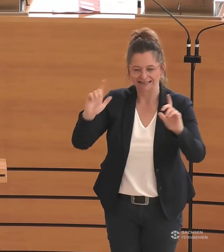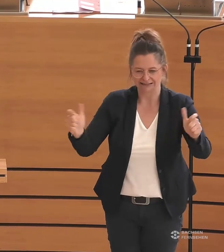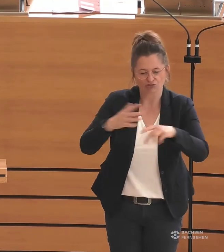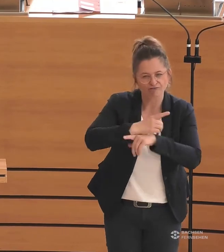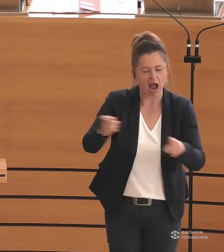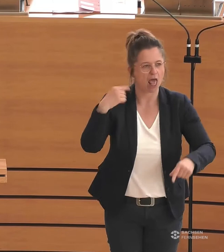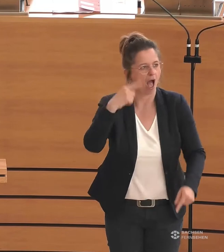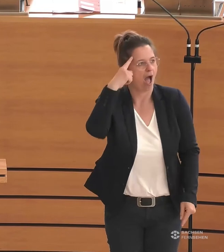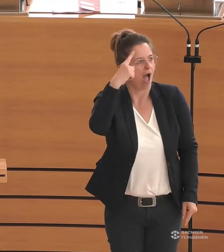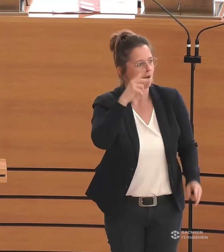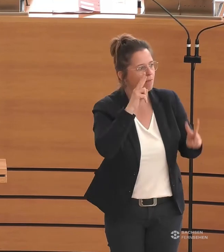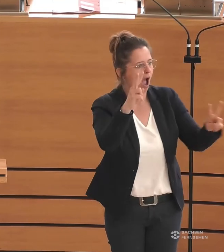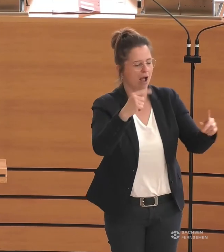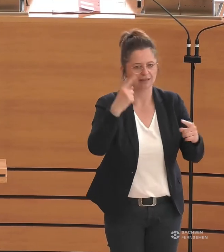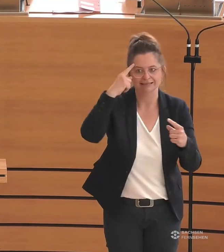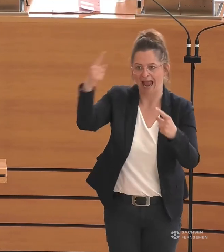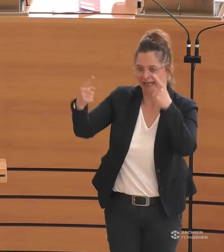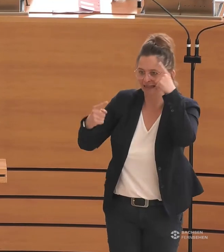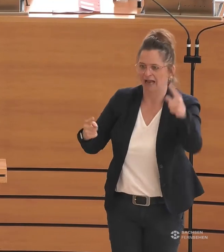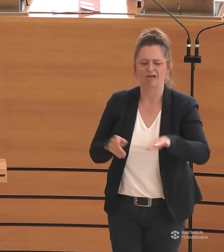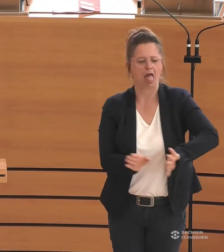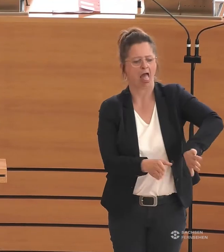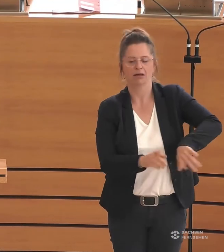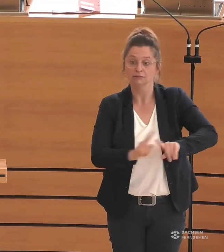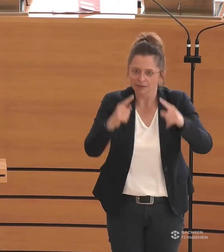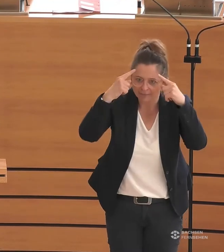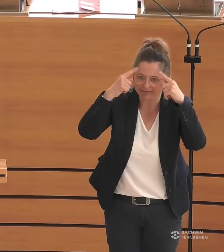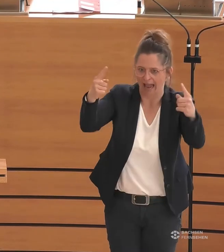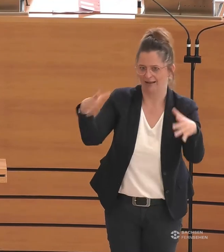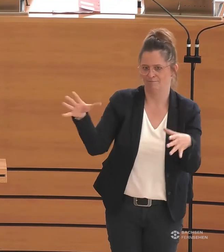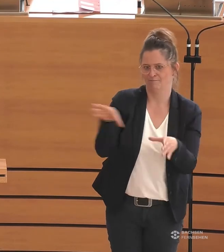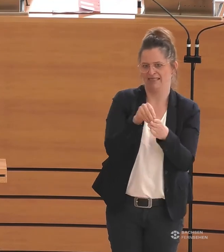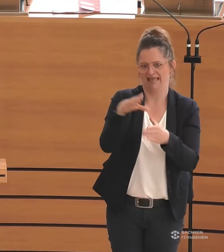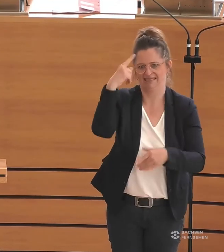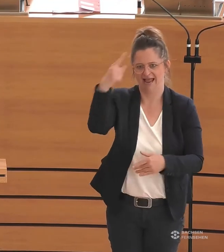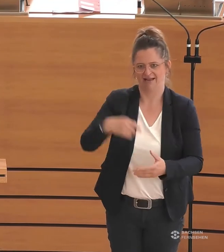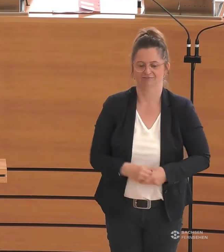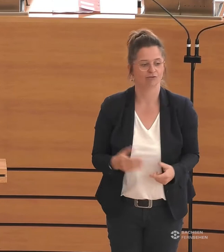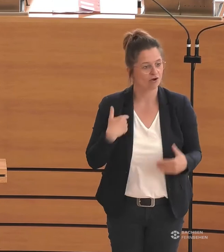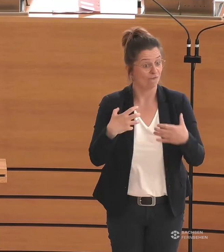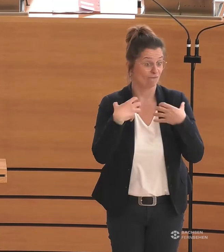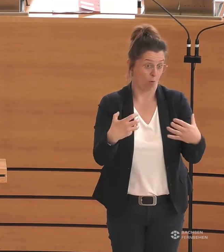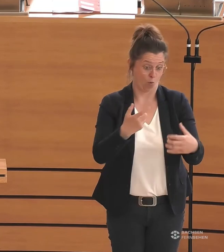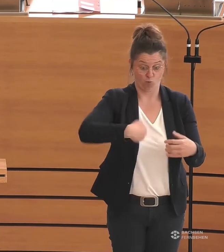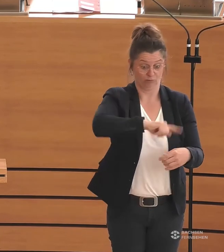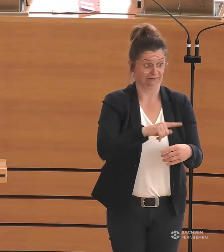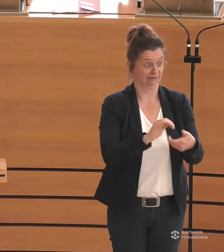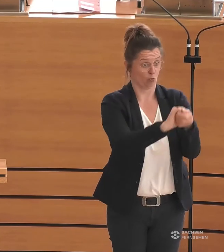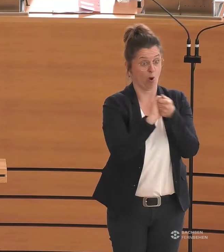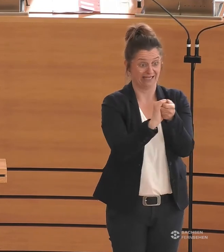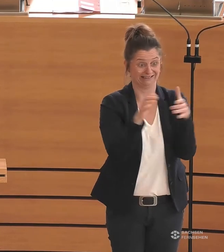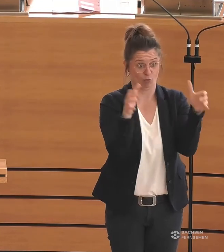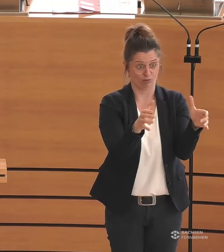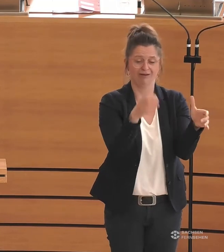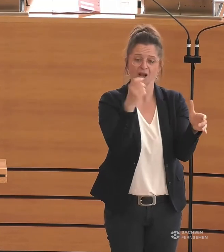Ich bin sehr glücklich, dass es uns in der Koalition gelungen ist, in einem durch